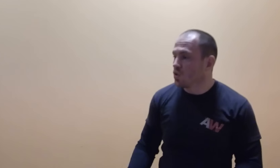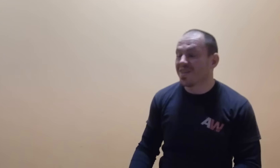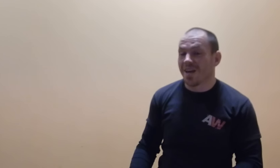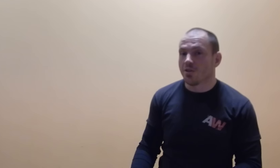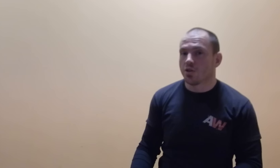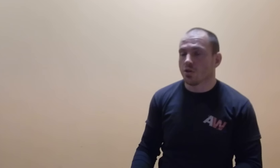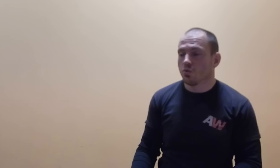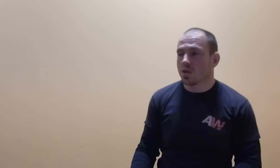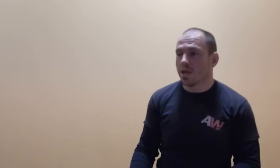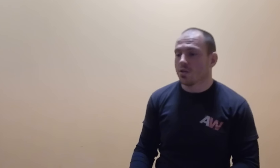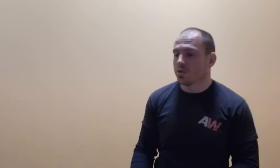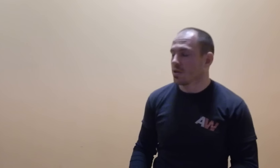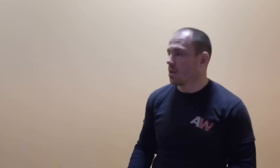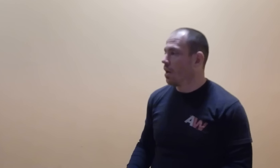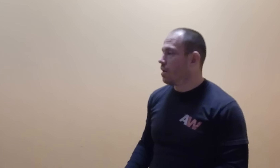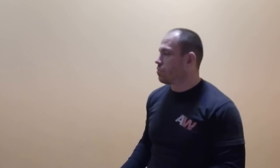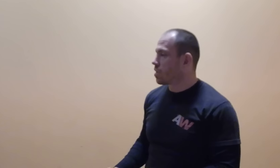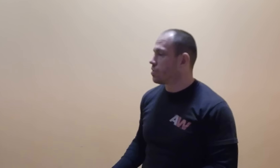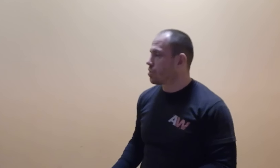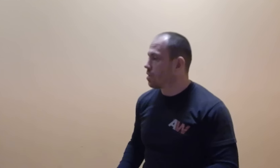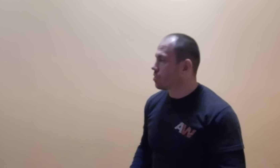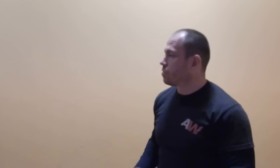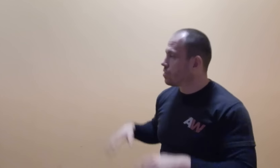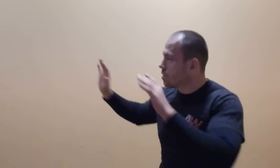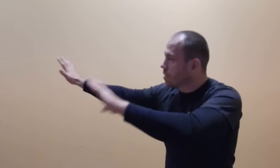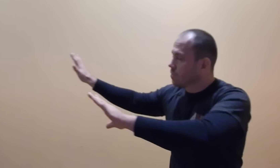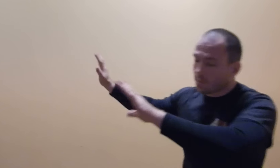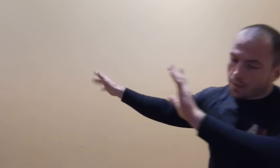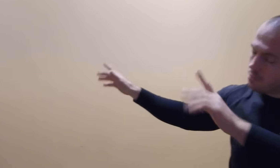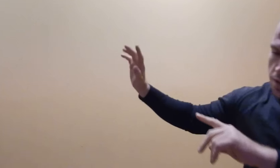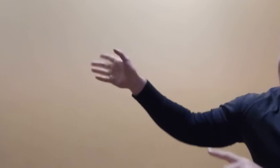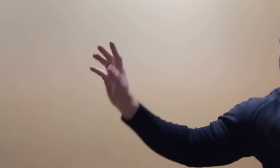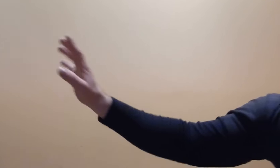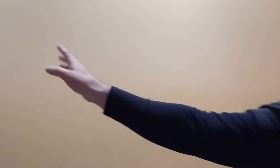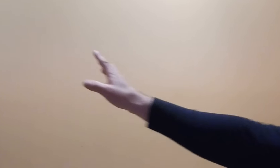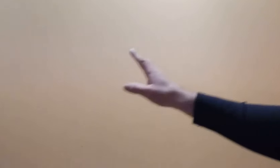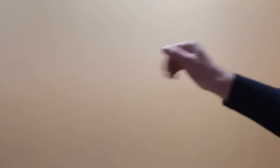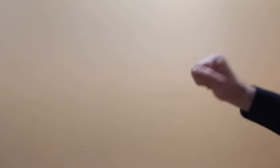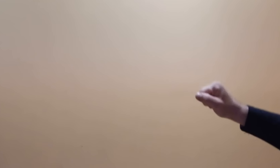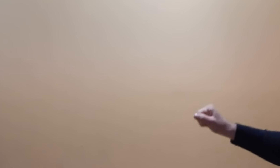utknęliście, i utknęliście, tak, i utknęliście, że nie przechodzicie i tam, dobra, nie, nie mam, nie mam faję i odchodzę,